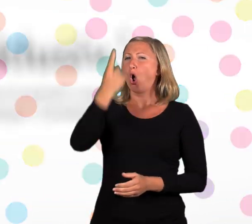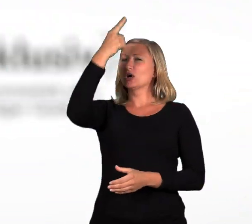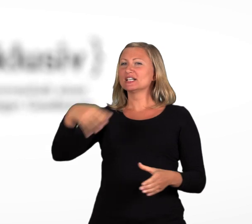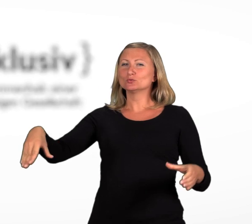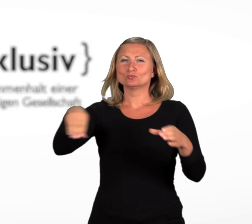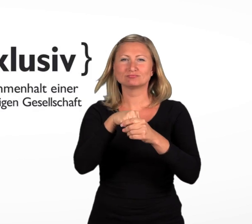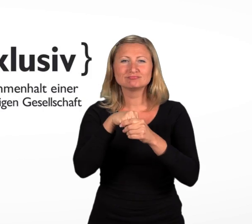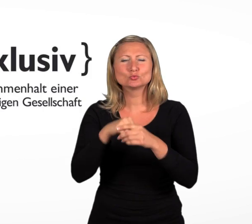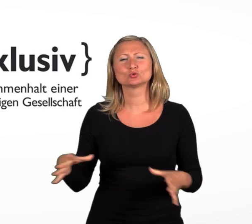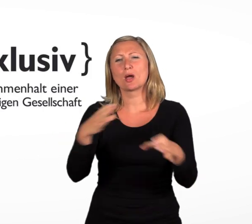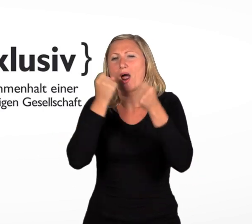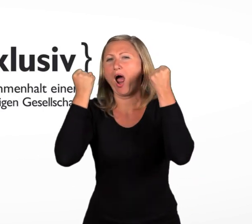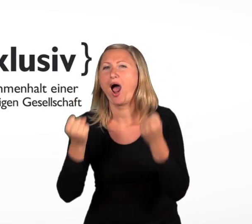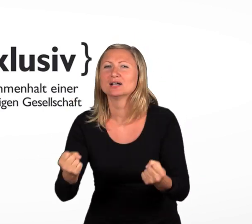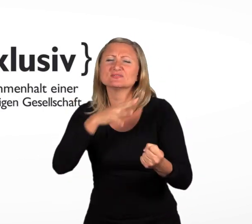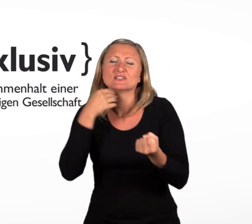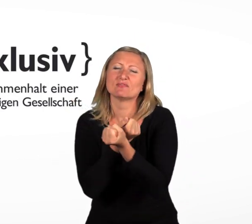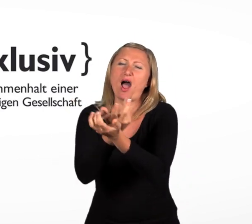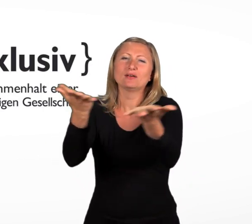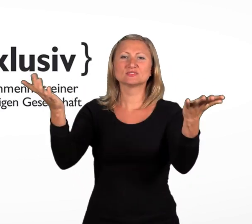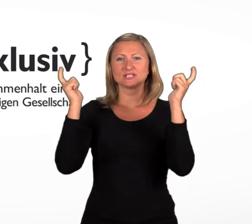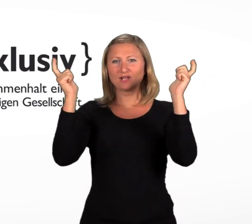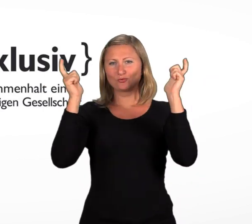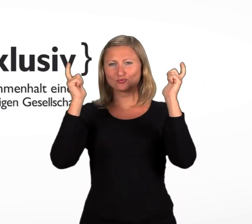Hochinklusiv Zusammenhalt einer vielfältigen Gesellschaft